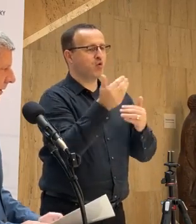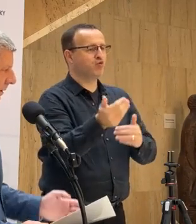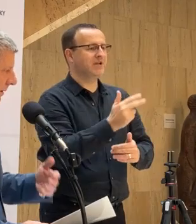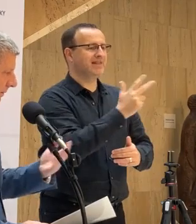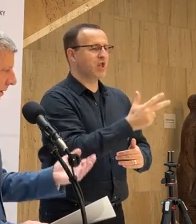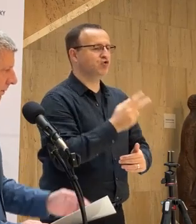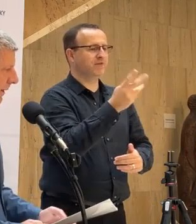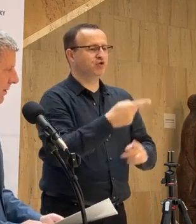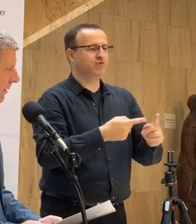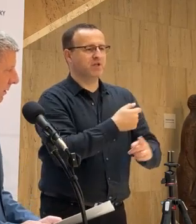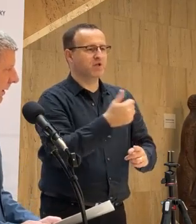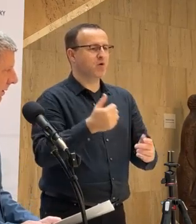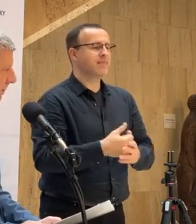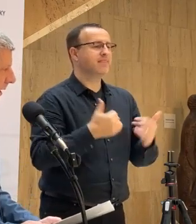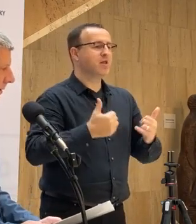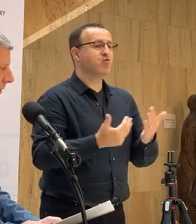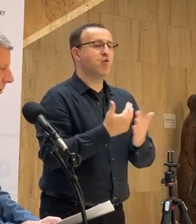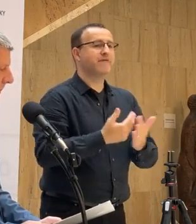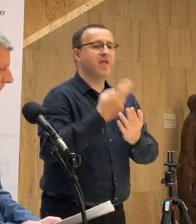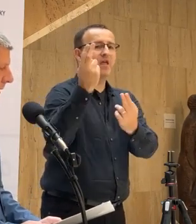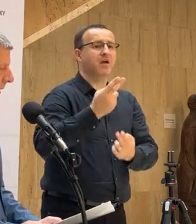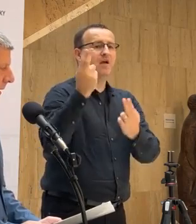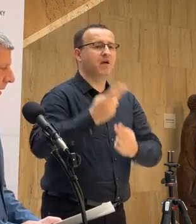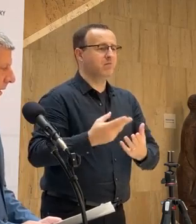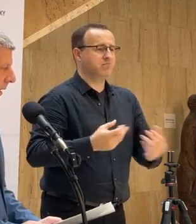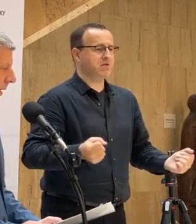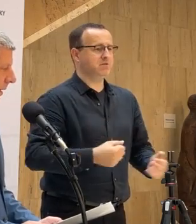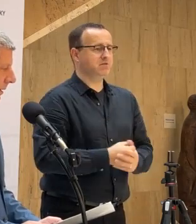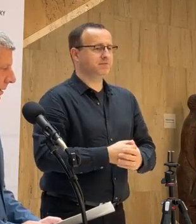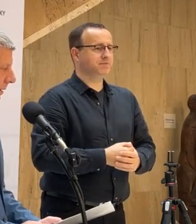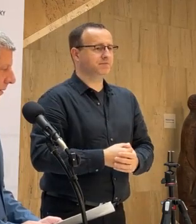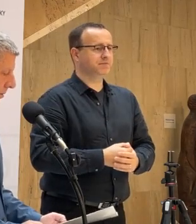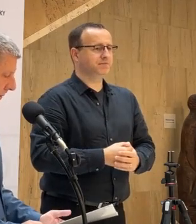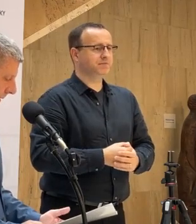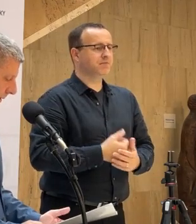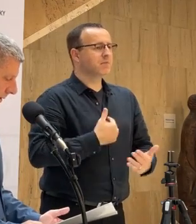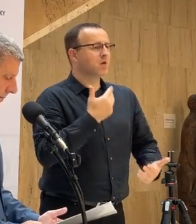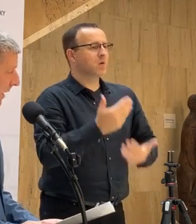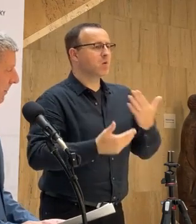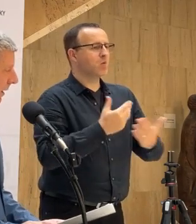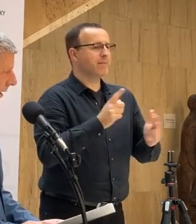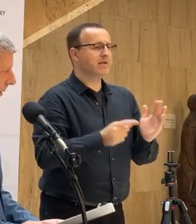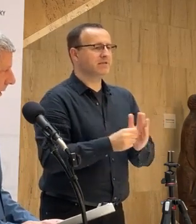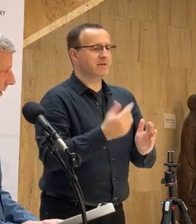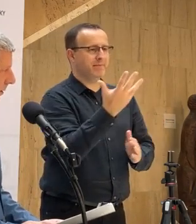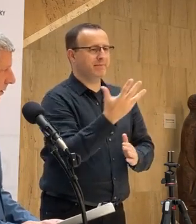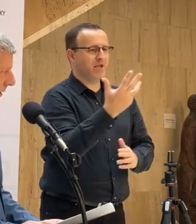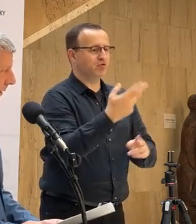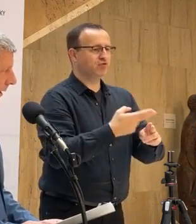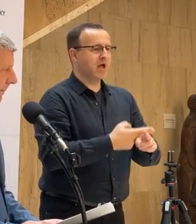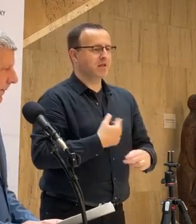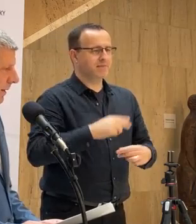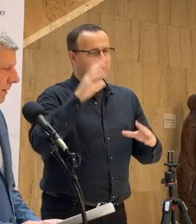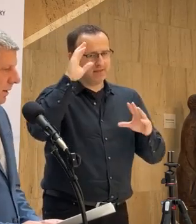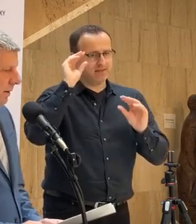štvrtý štvrt rok, takže v tejto chvíli nám žiadne nové dávky neprichádzajú. A rokujeme s piatimi krajinami o